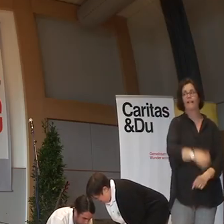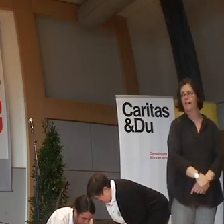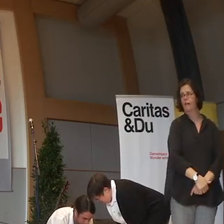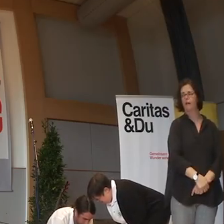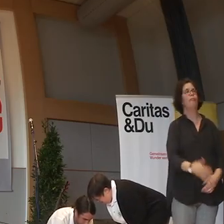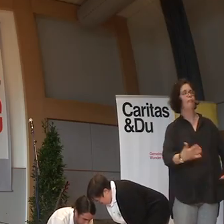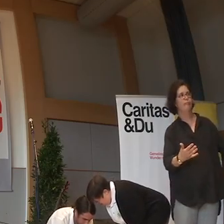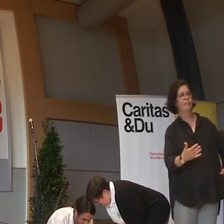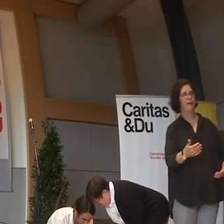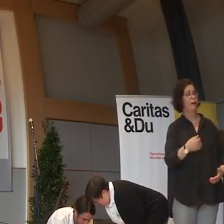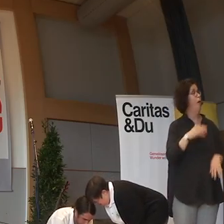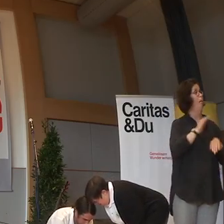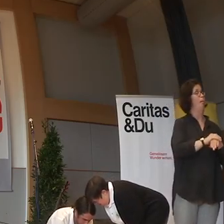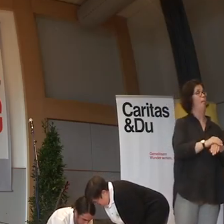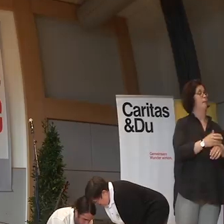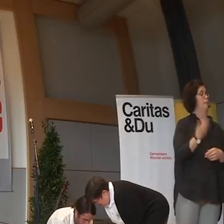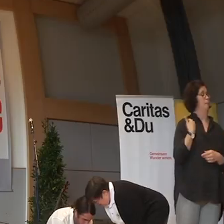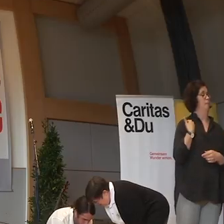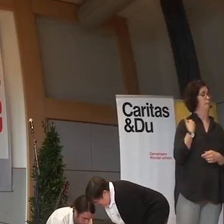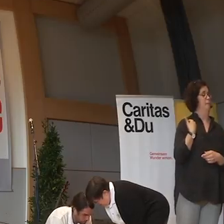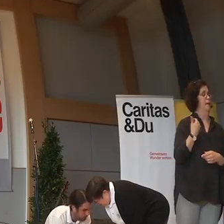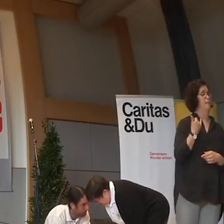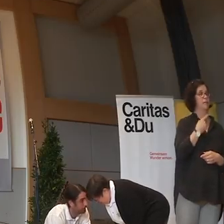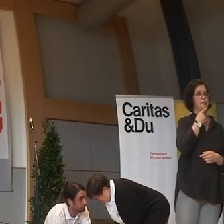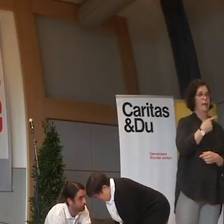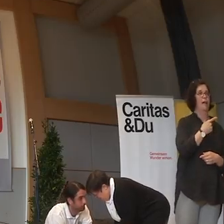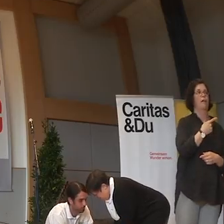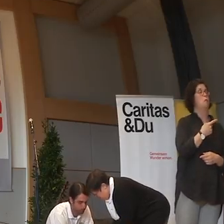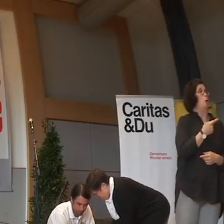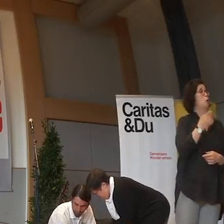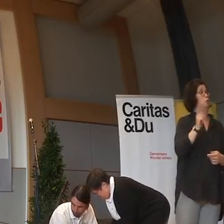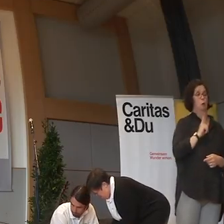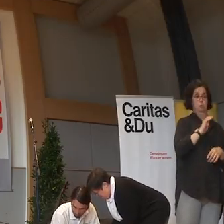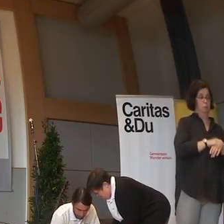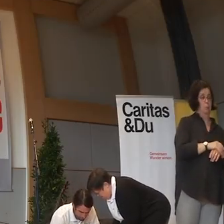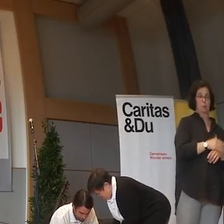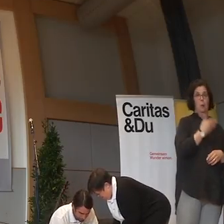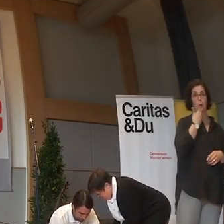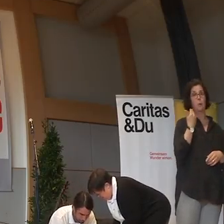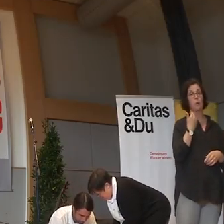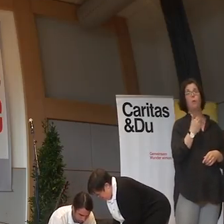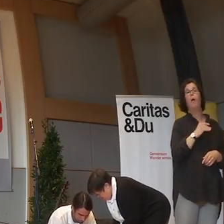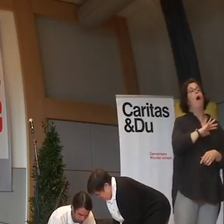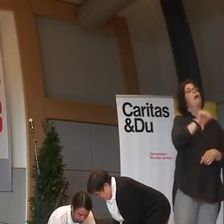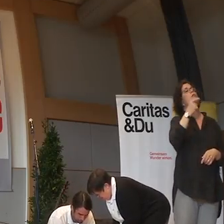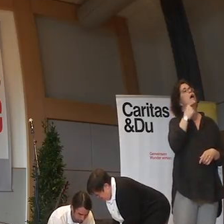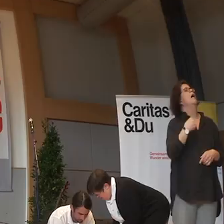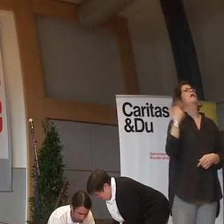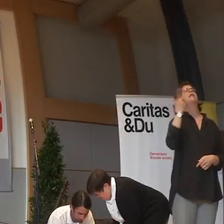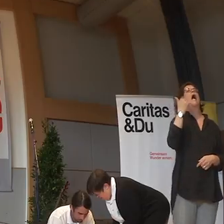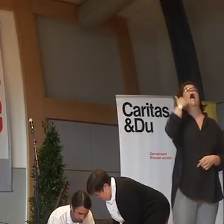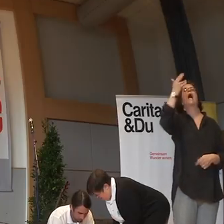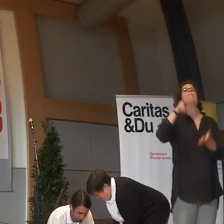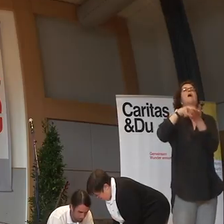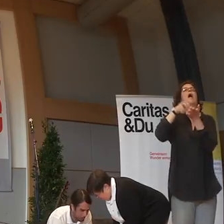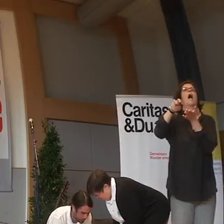Und ich bin erst kurz darauf gekommen, dass ich das immer sage. Mir war das gar nicht so wirklich bewusst. Weil jeder sagt ja, du, bin um 3 heimgegangen.